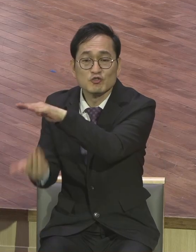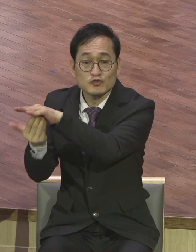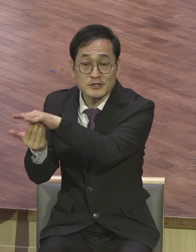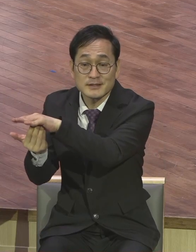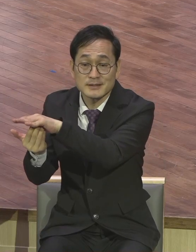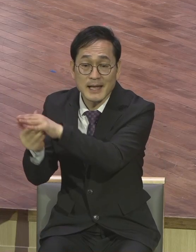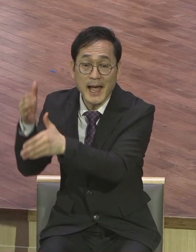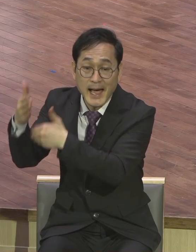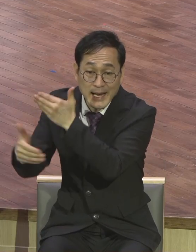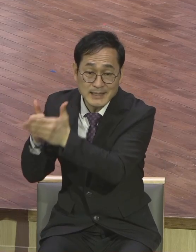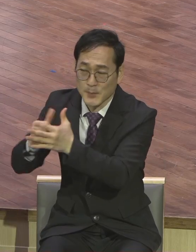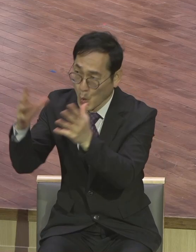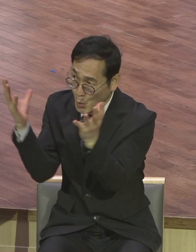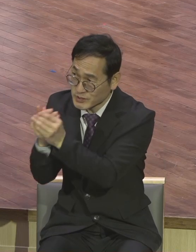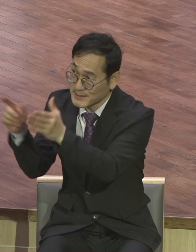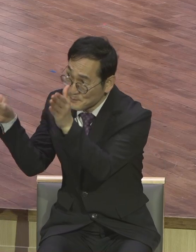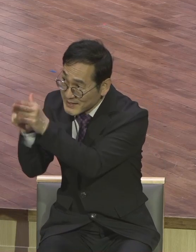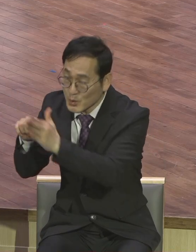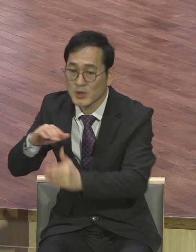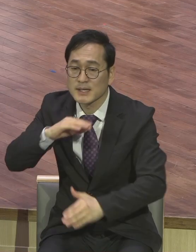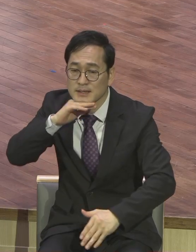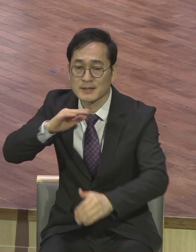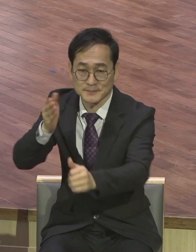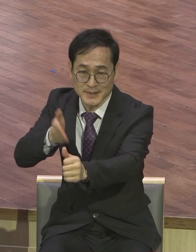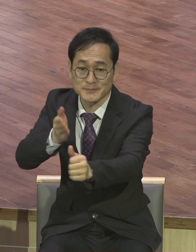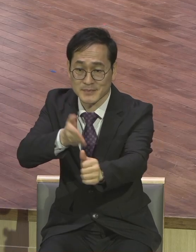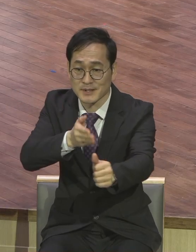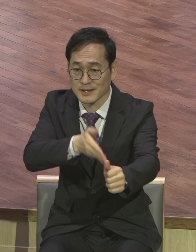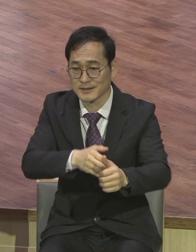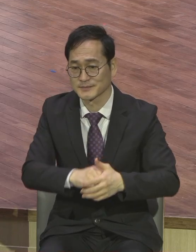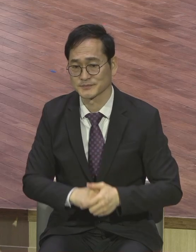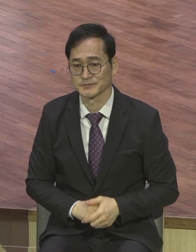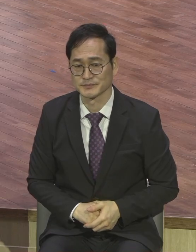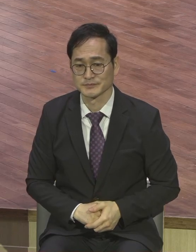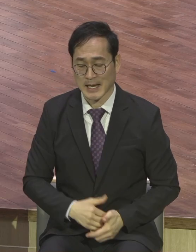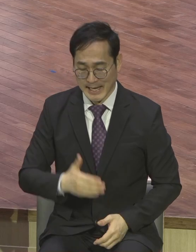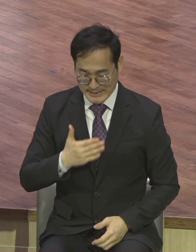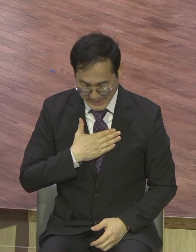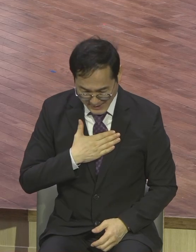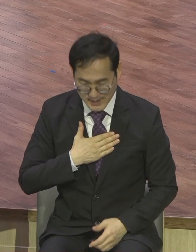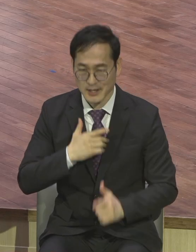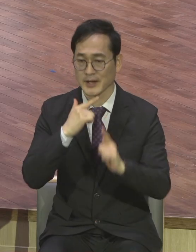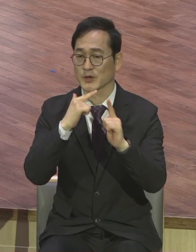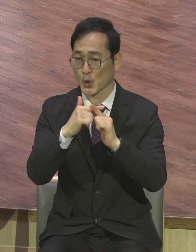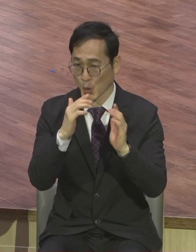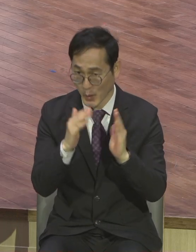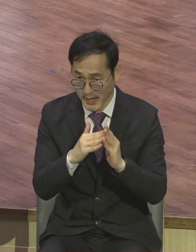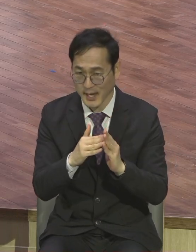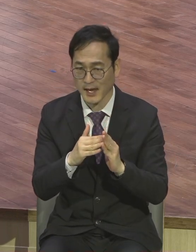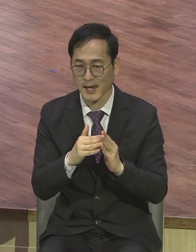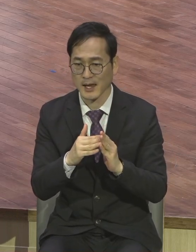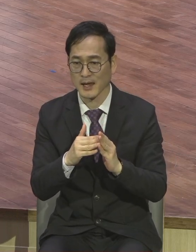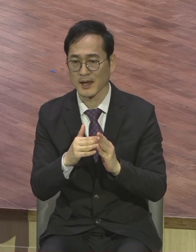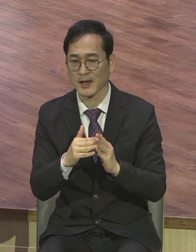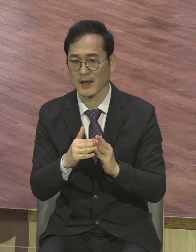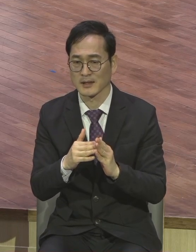온전히 믿으시기 바랍니다 그래서 나와 교회와 업에서 전무 흐무한 응답을